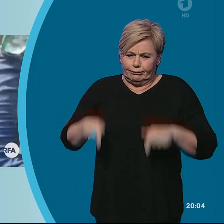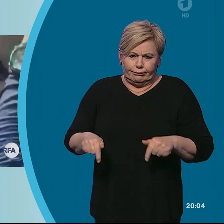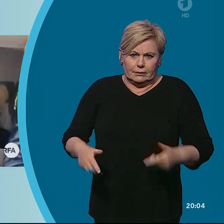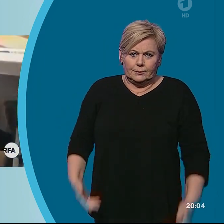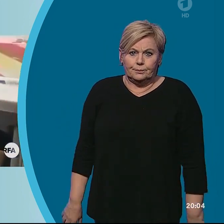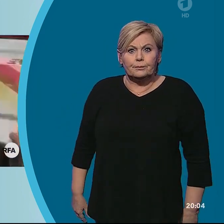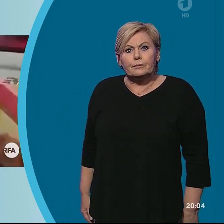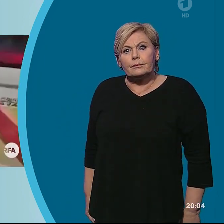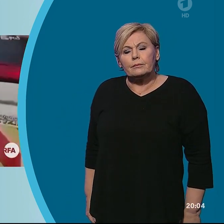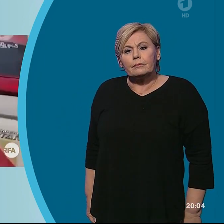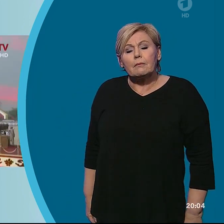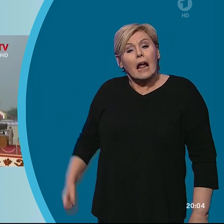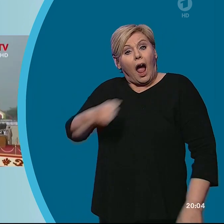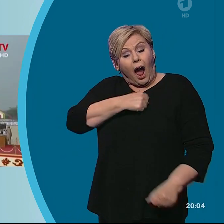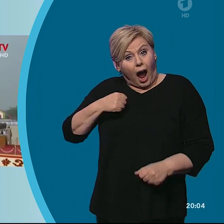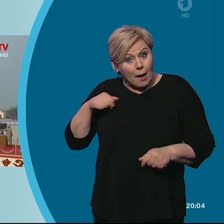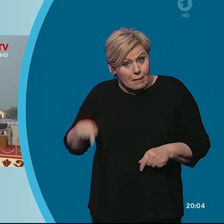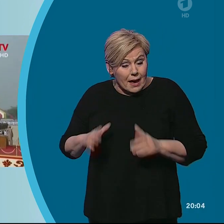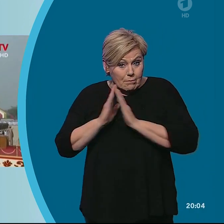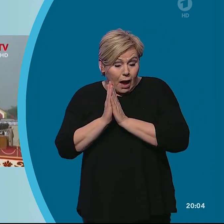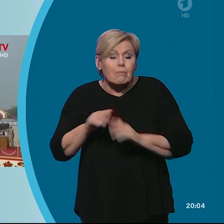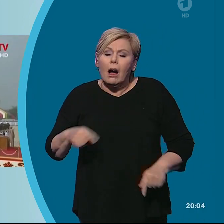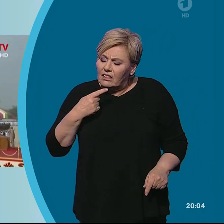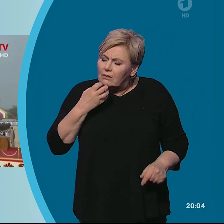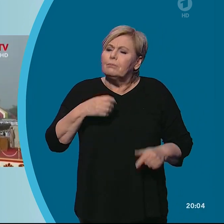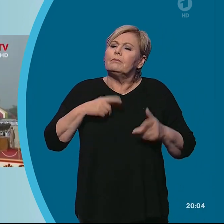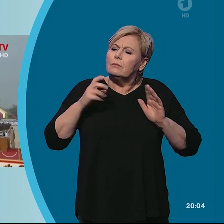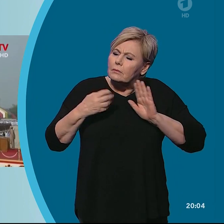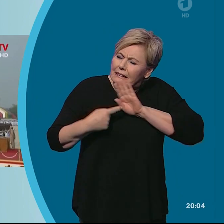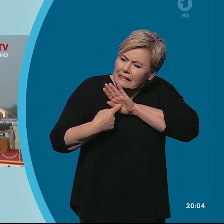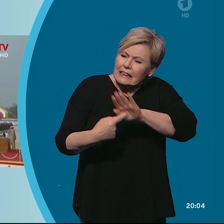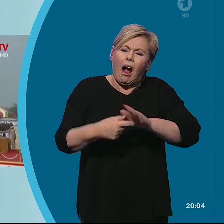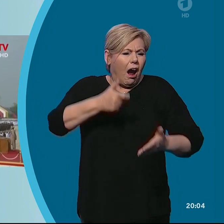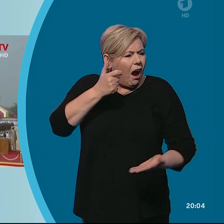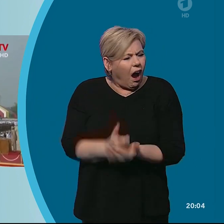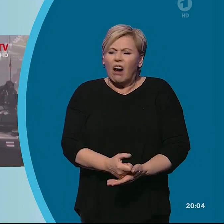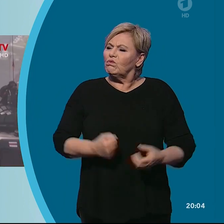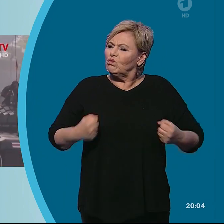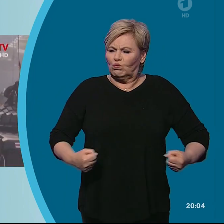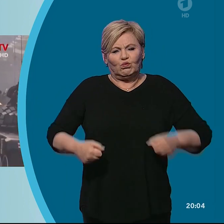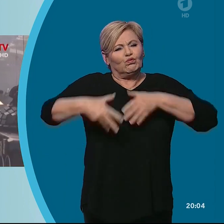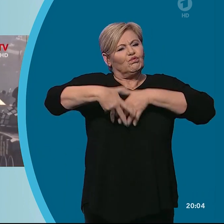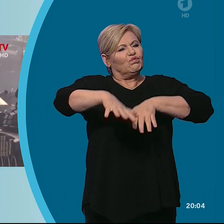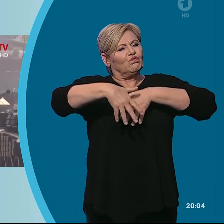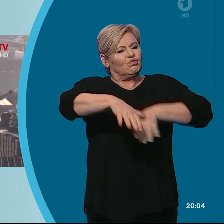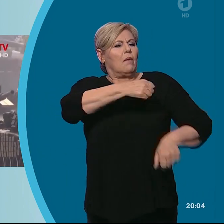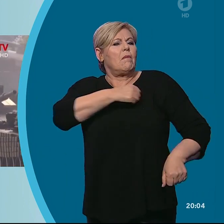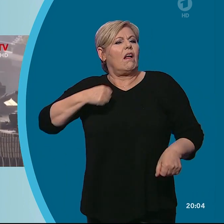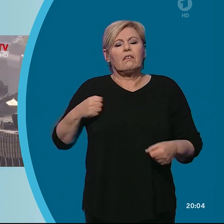Die Armee in Myanmar will Härte und Stärke zeigen. Bei einer traditionellen Militärparade in der Hauptstadt Nepiedon lässt die Junta